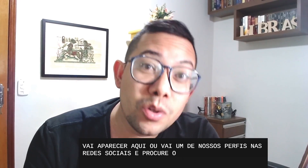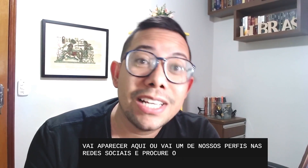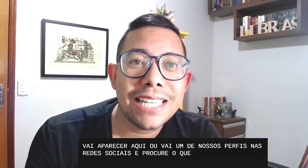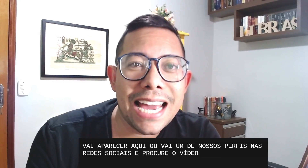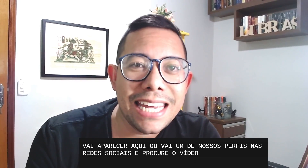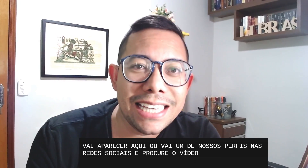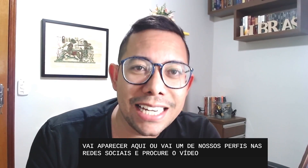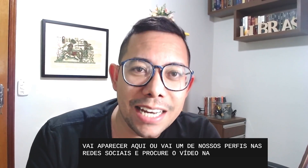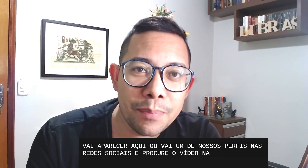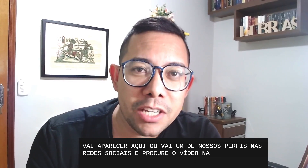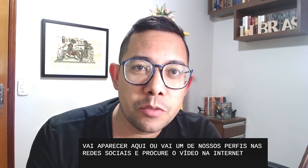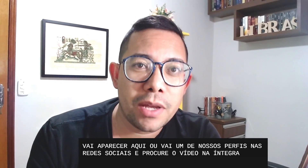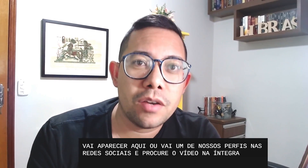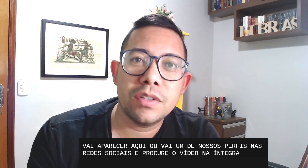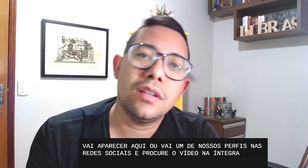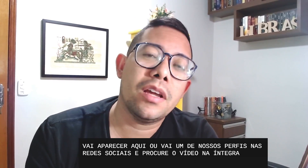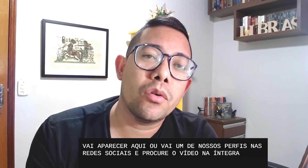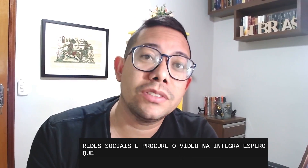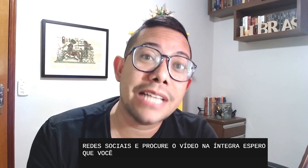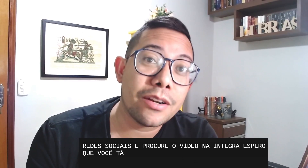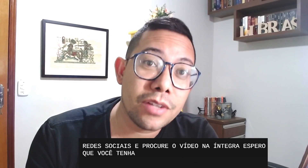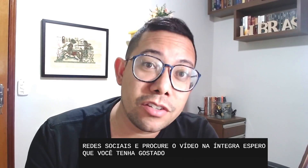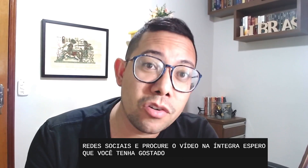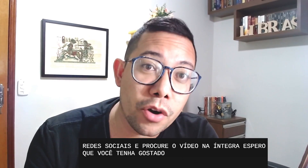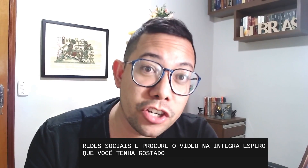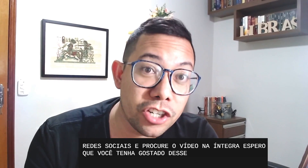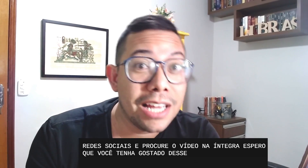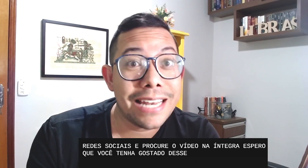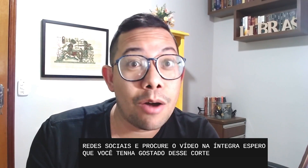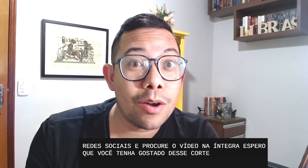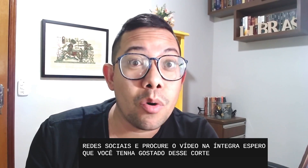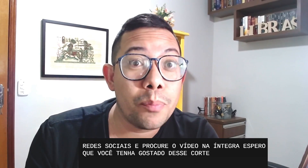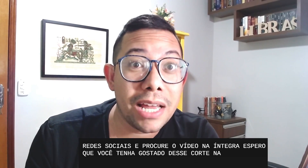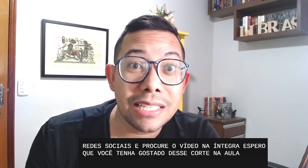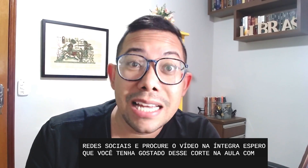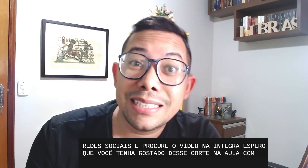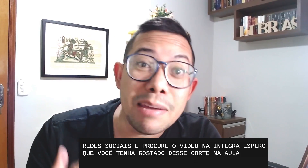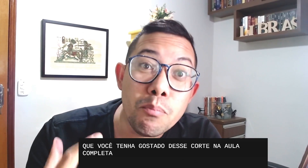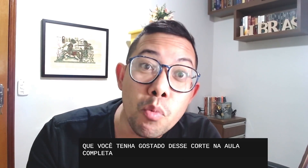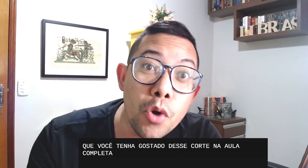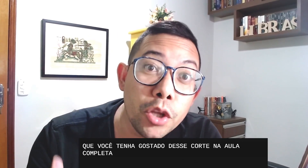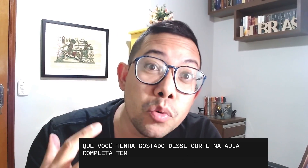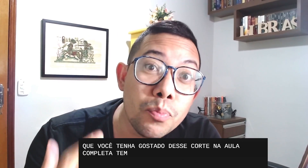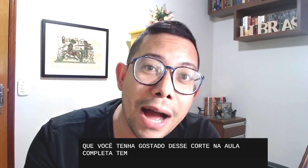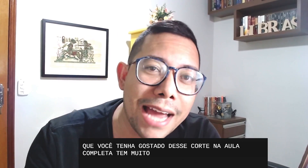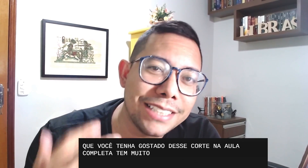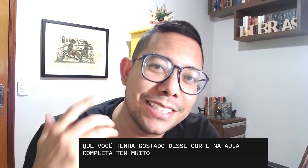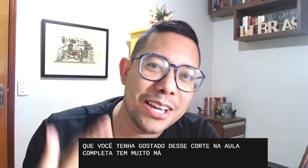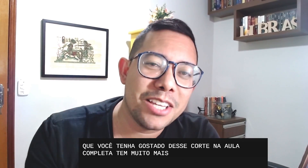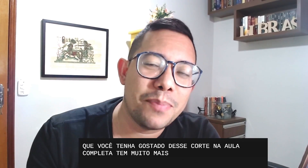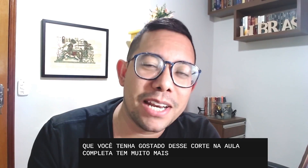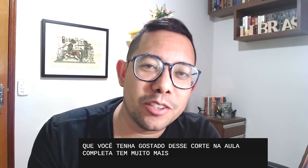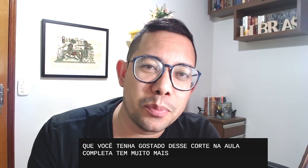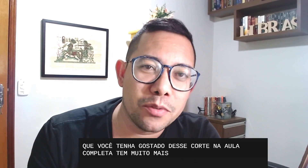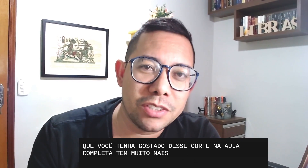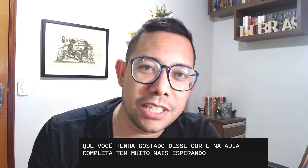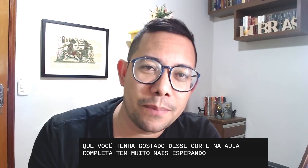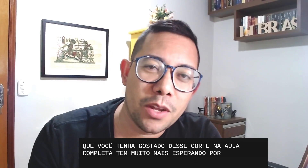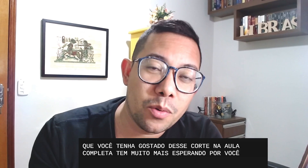na íntegra. Espero que você tenha gostado desse corte, na aula completa tem muito mais esperando por você. Um